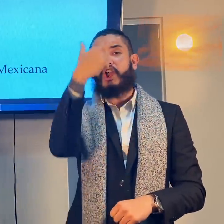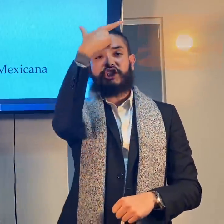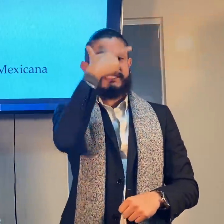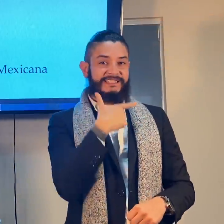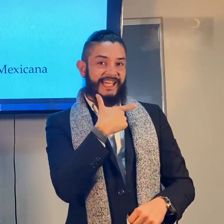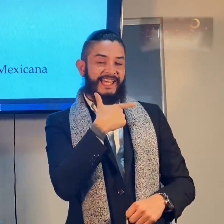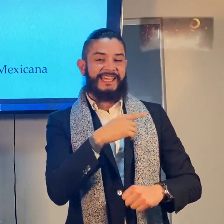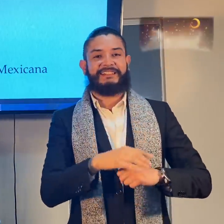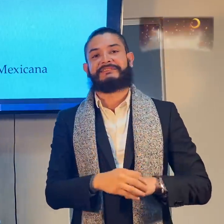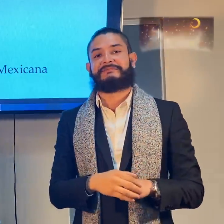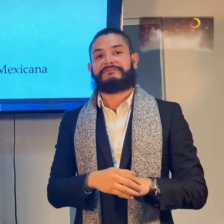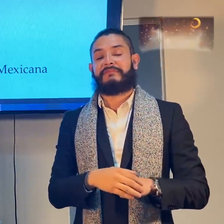Buenas noches.